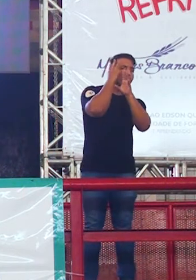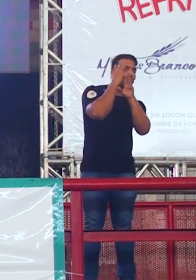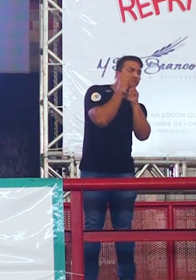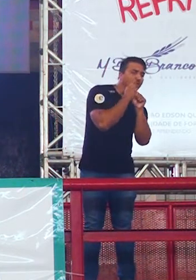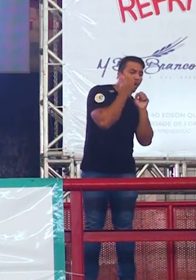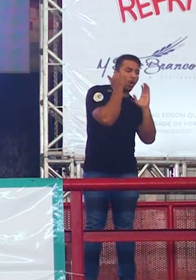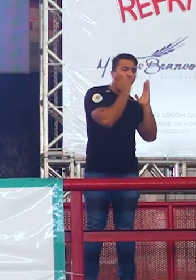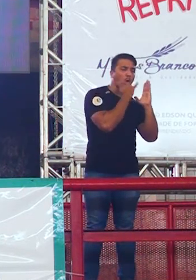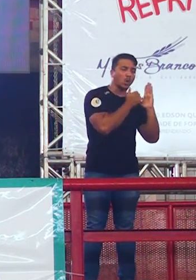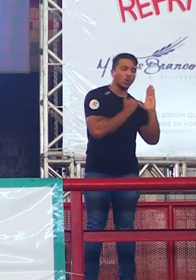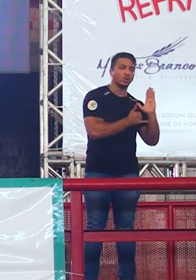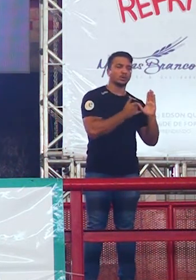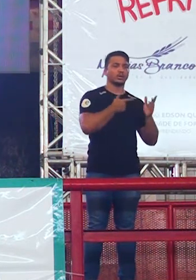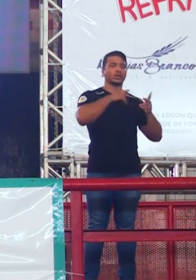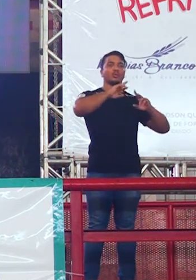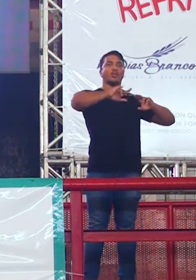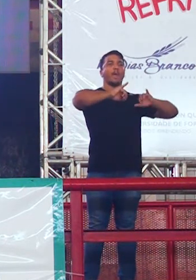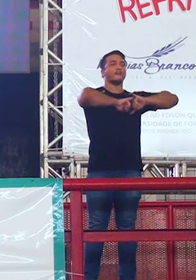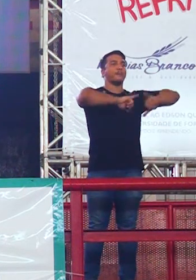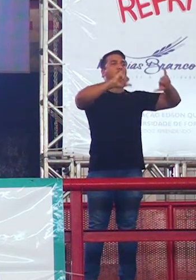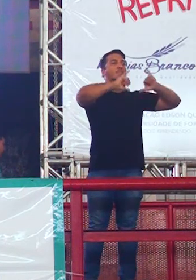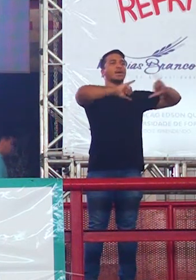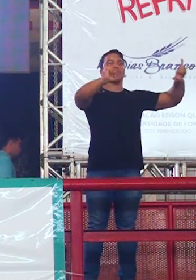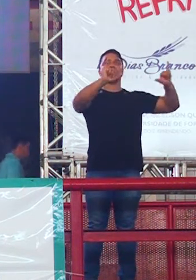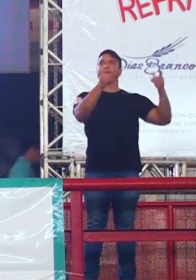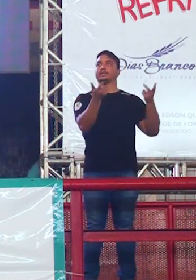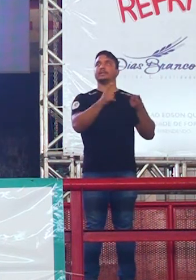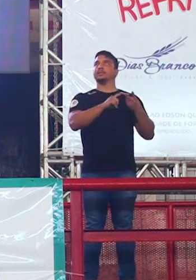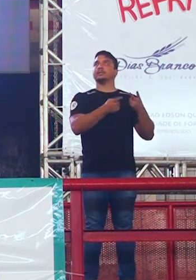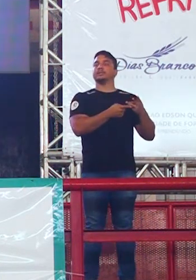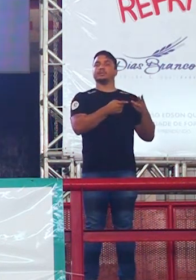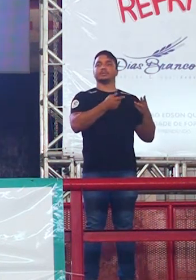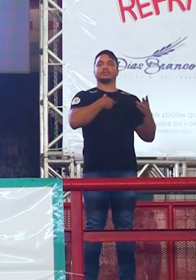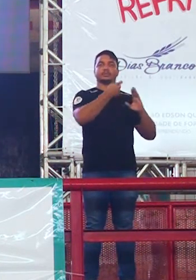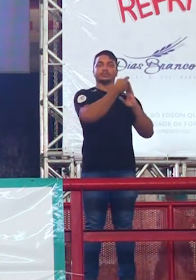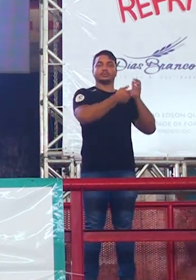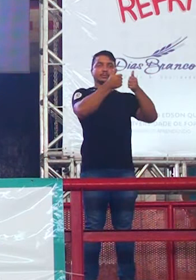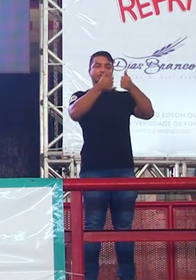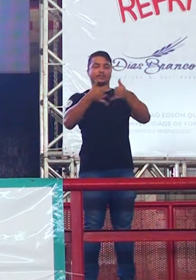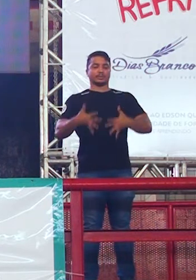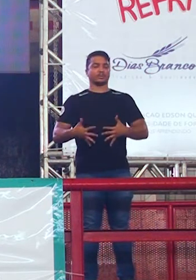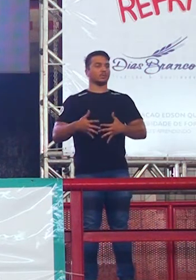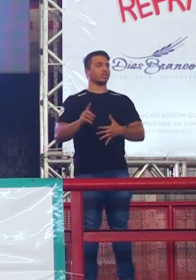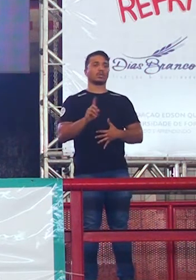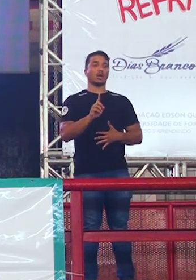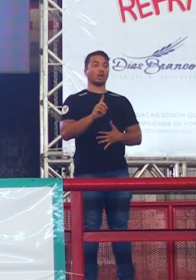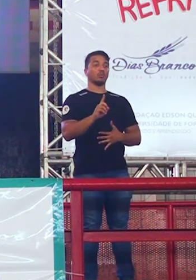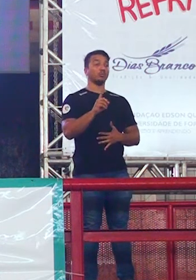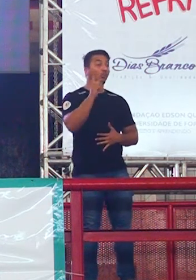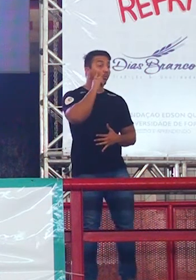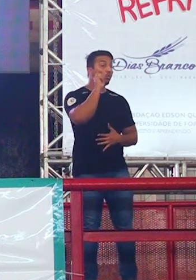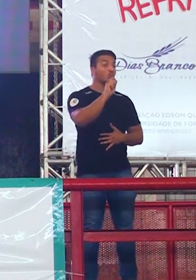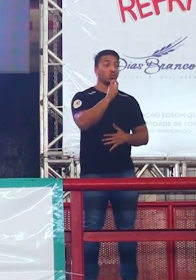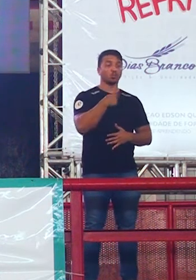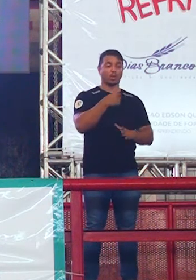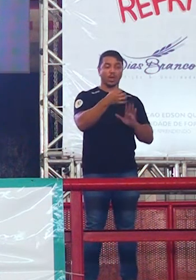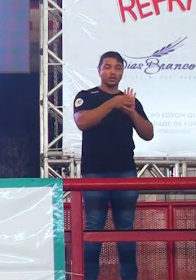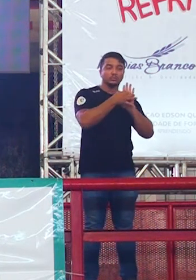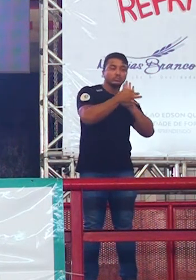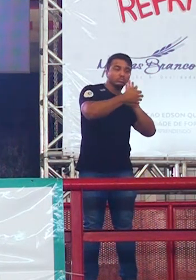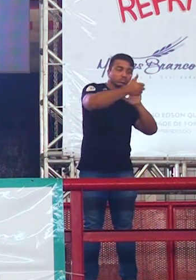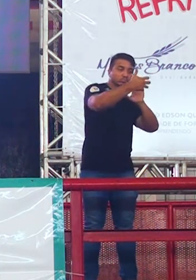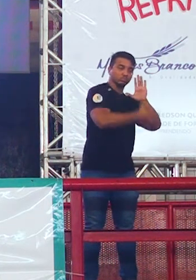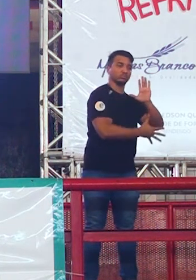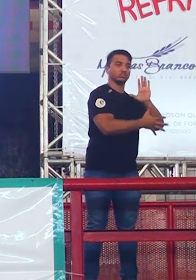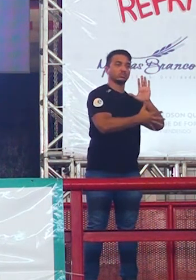você não vai fazer uma propaganda, você não vai fazer uma descrição. Você, na verdade, vai debater